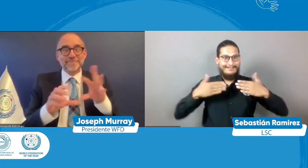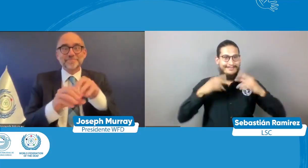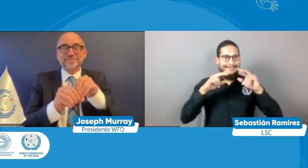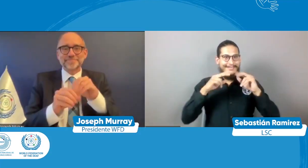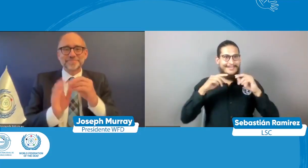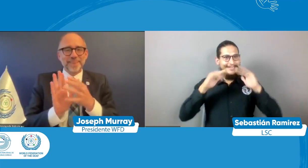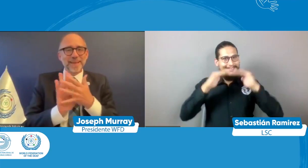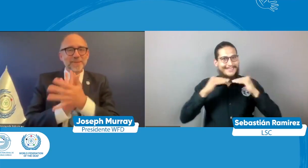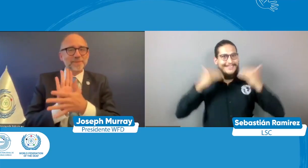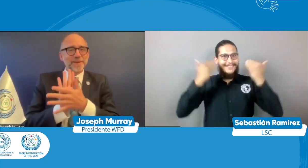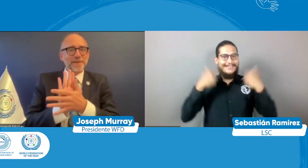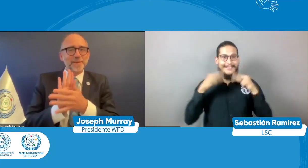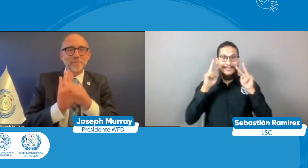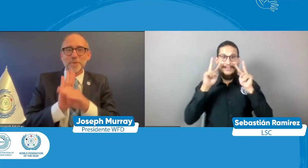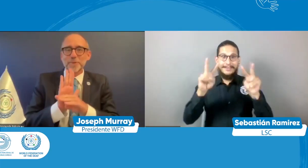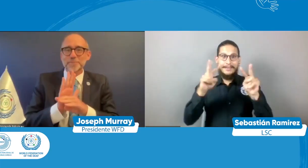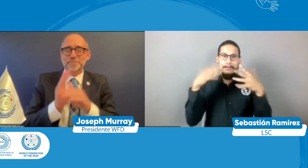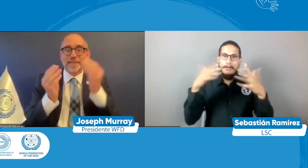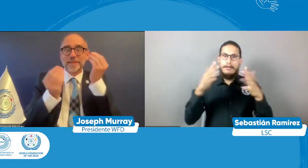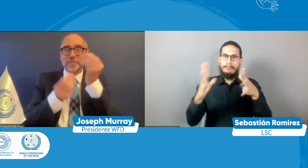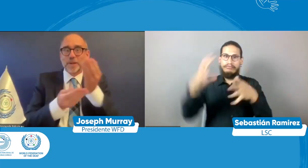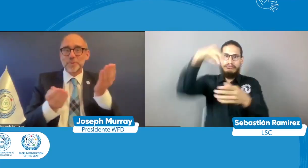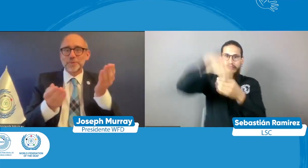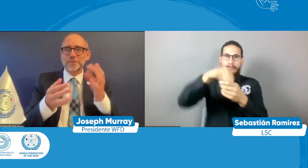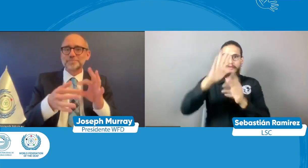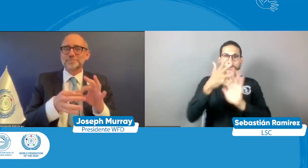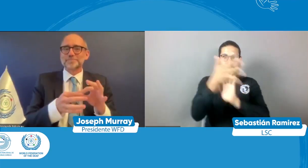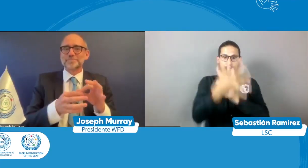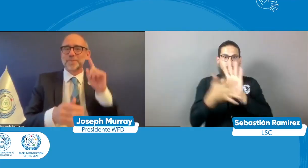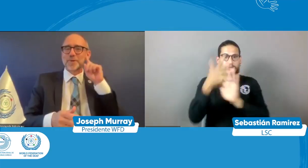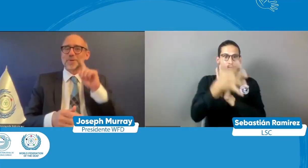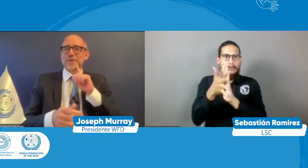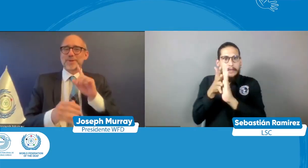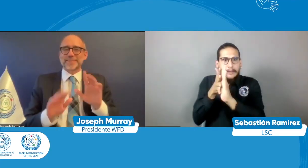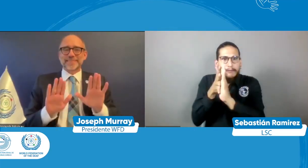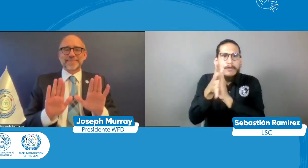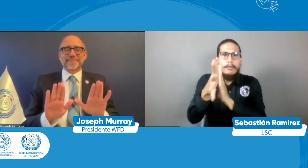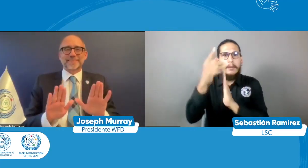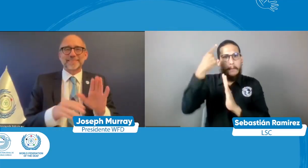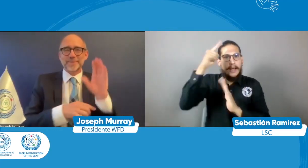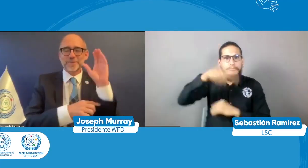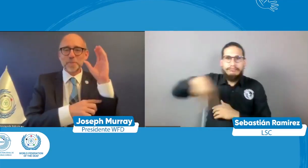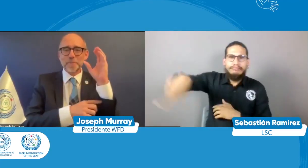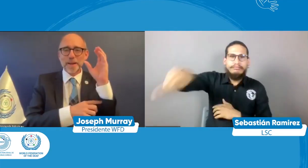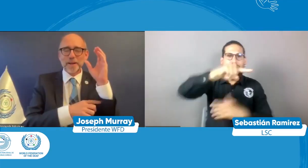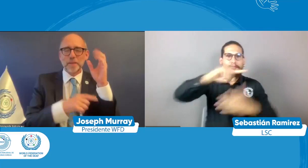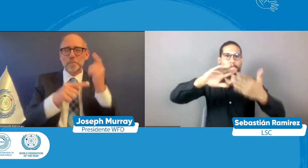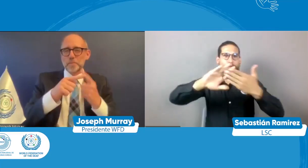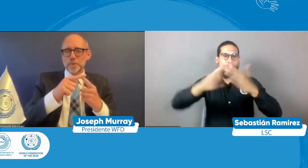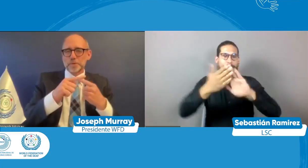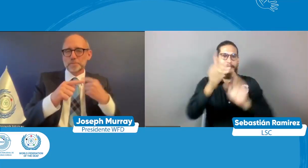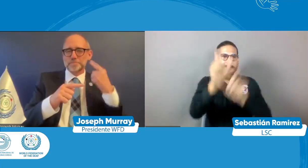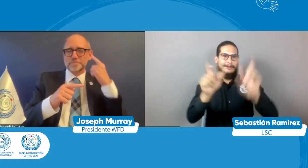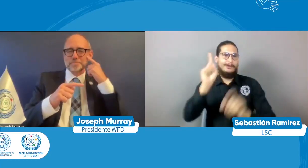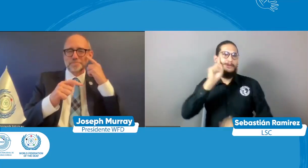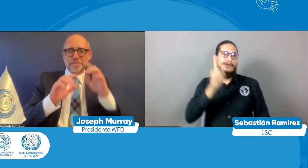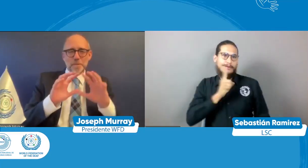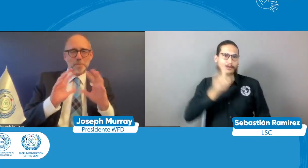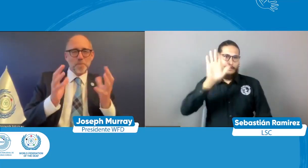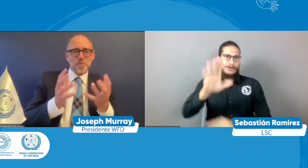qué alegría poder estar con ustedes en este programa de noticias señales para toda la comunidad sorda